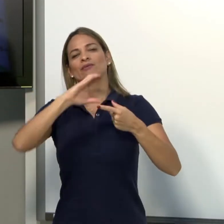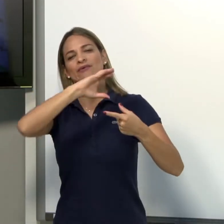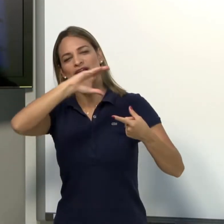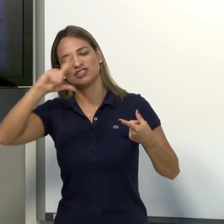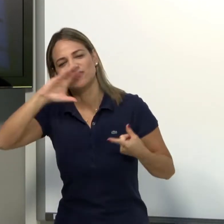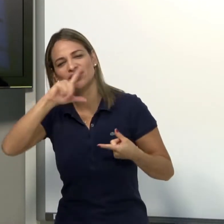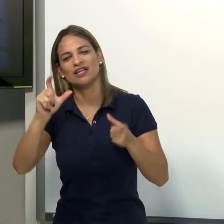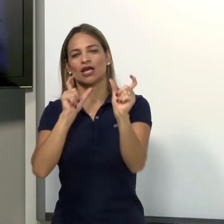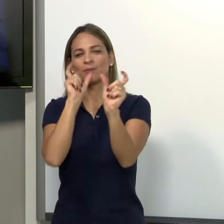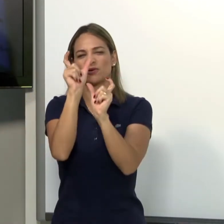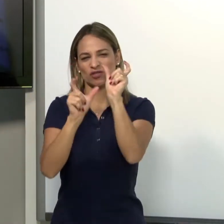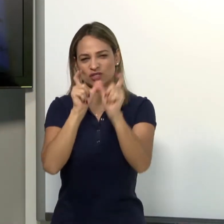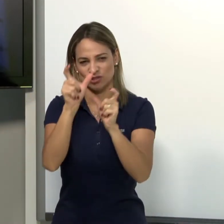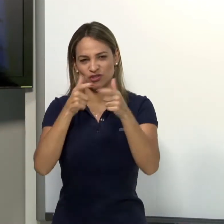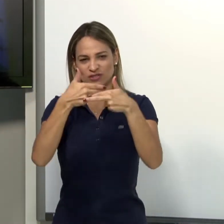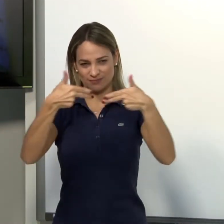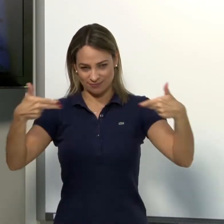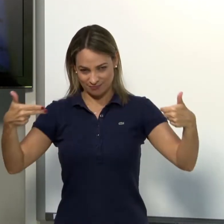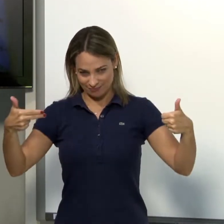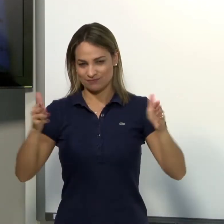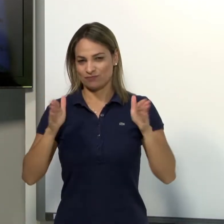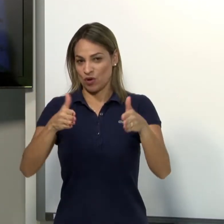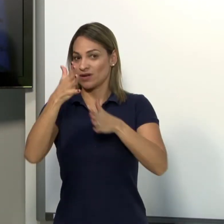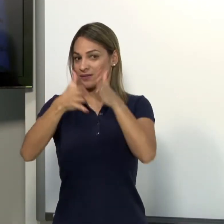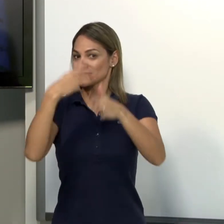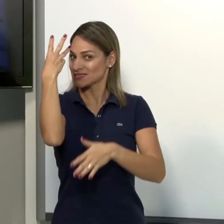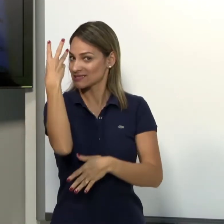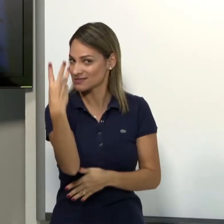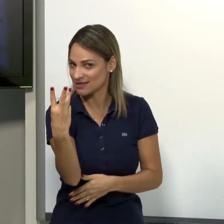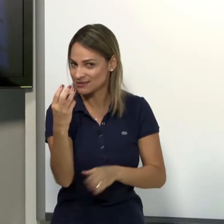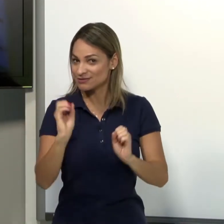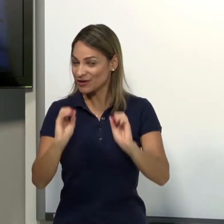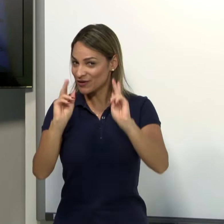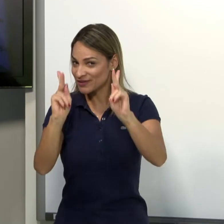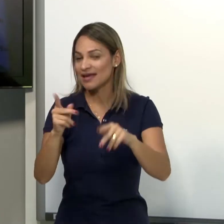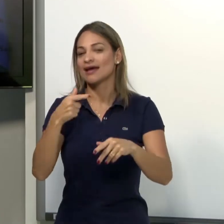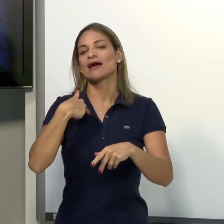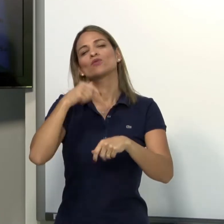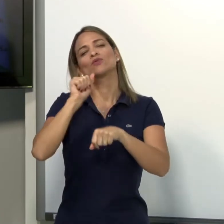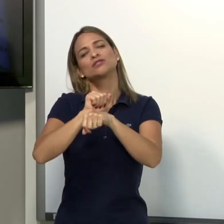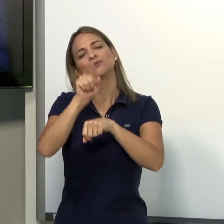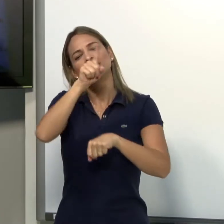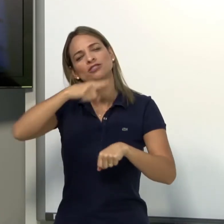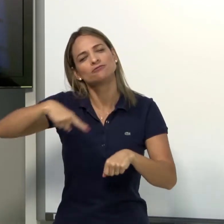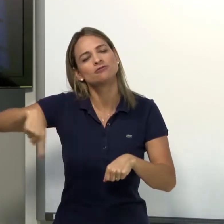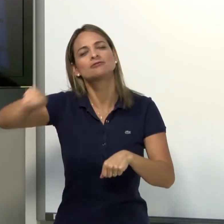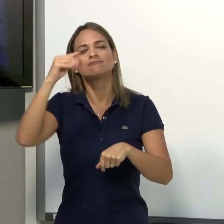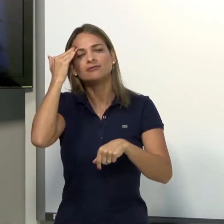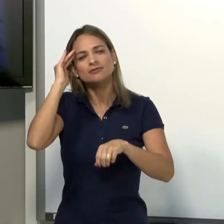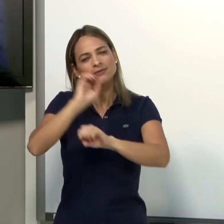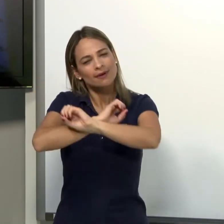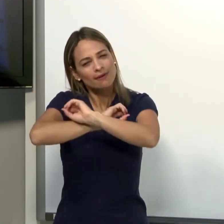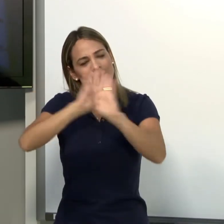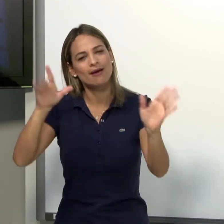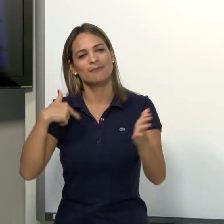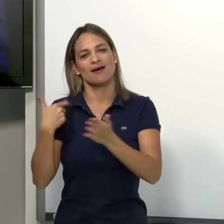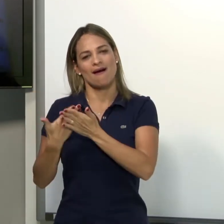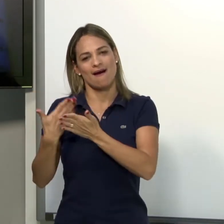incluir expressões faciais, classificadores, vários temas da Libras 3. Então eu espero que vocês entendam muito